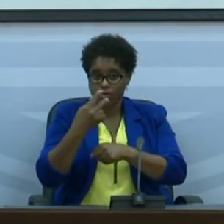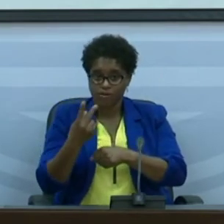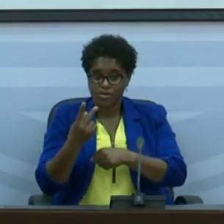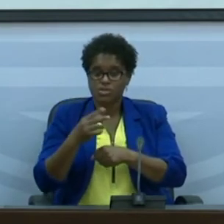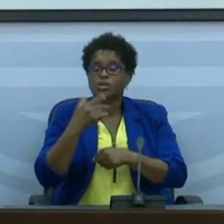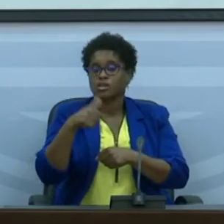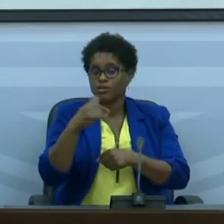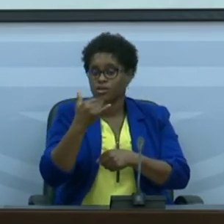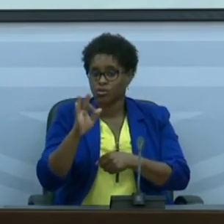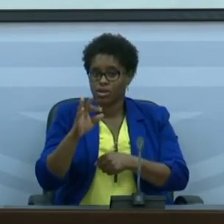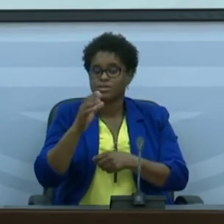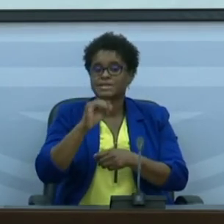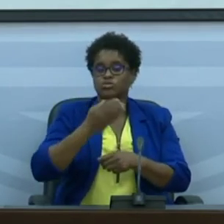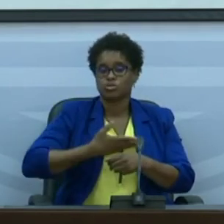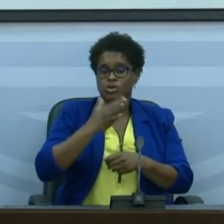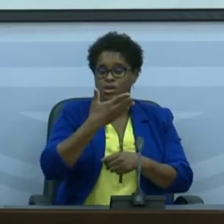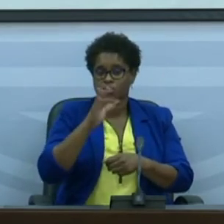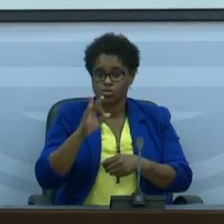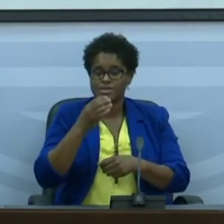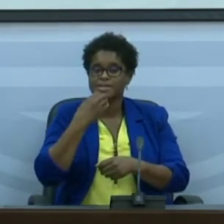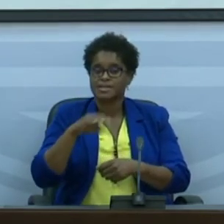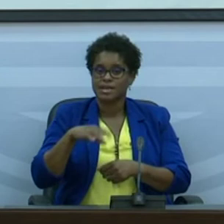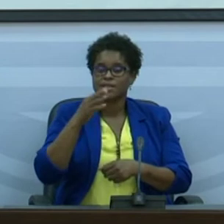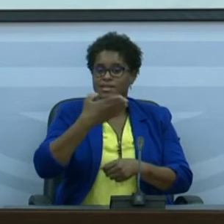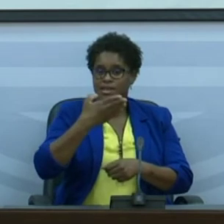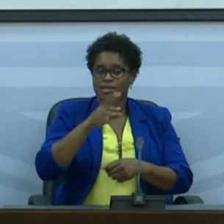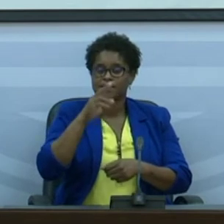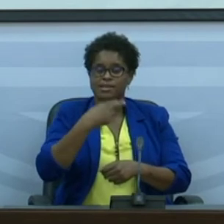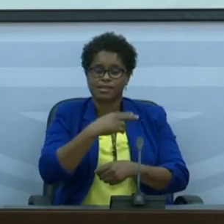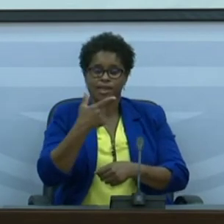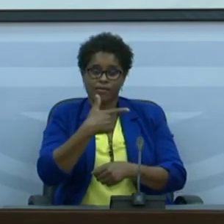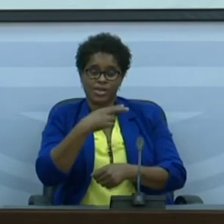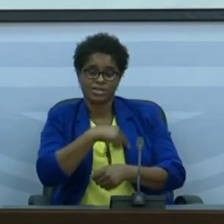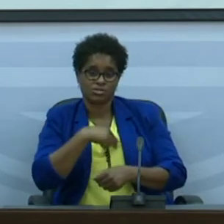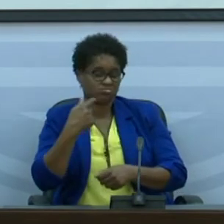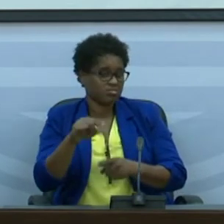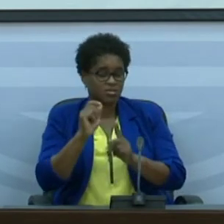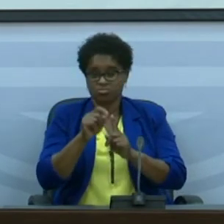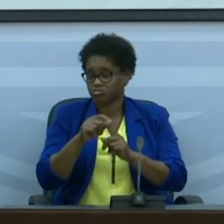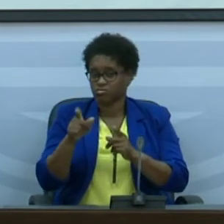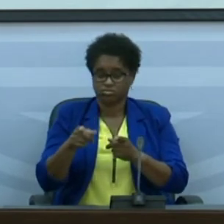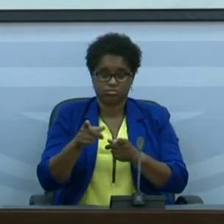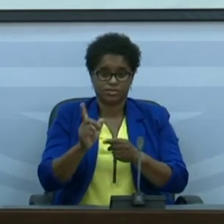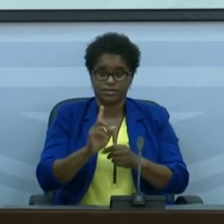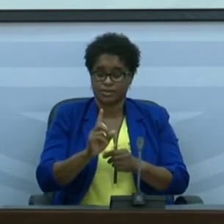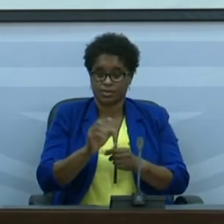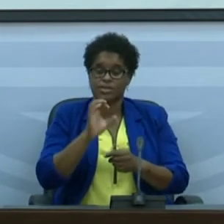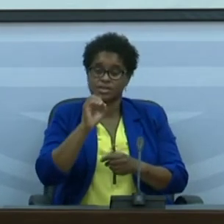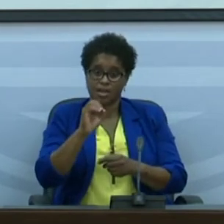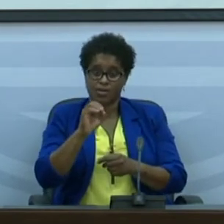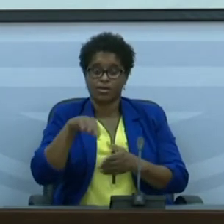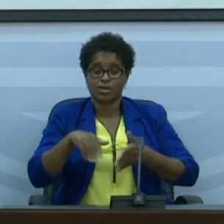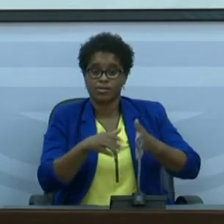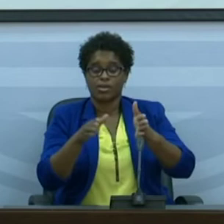tem 14 Salca tem 7 Tarrafal de São Nicolau não teve caso identificado portanto é 0 Ribeira Grande de